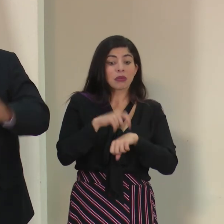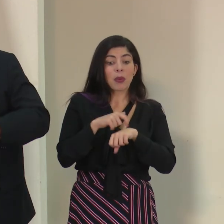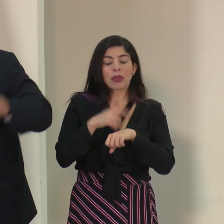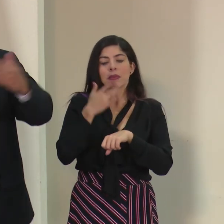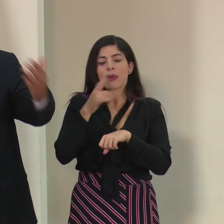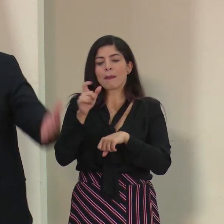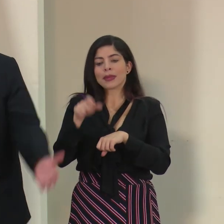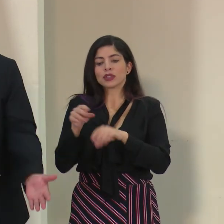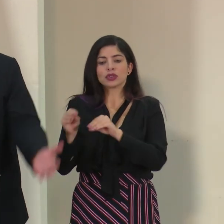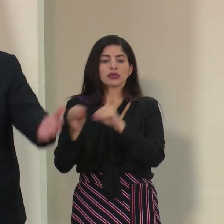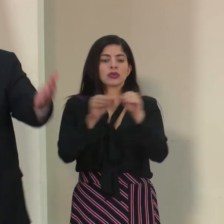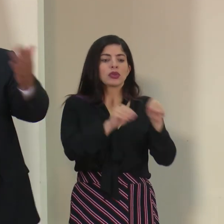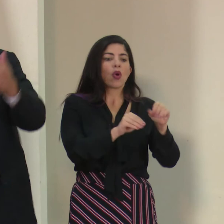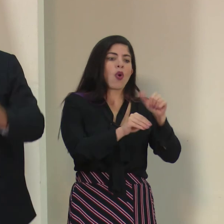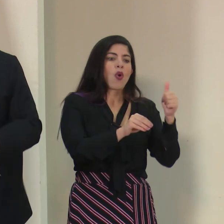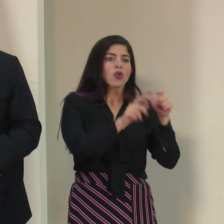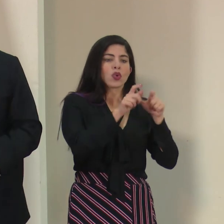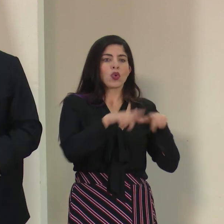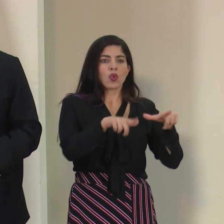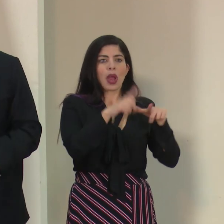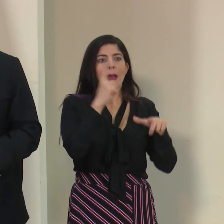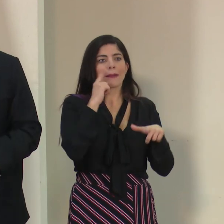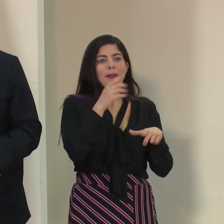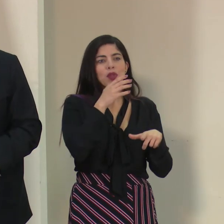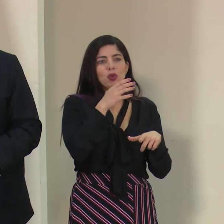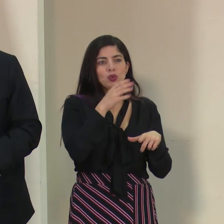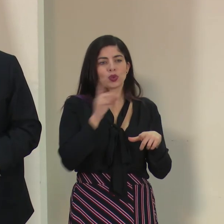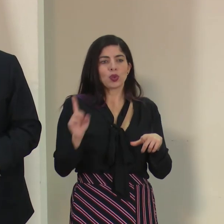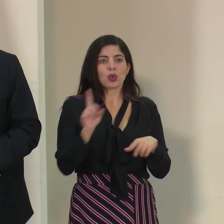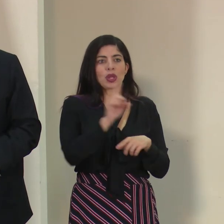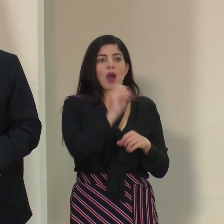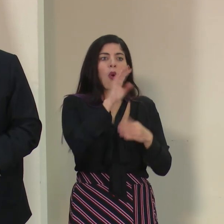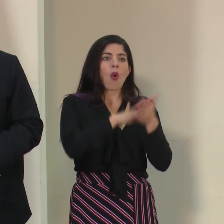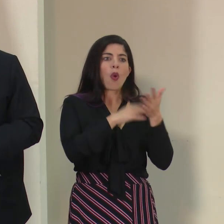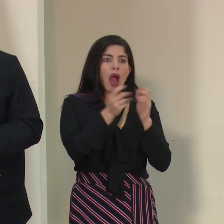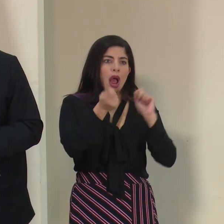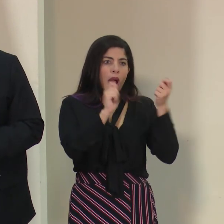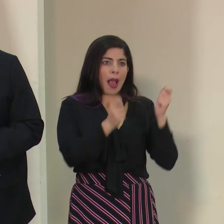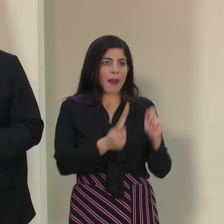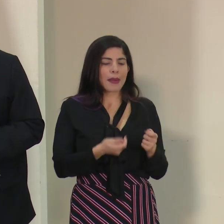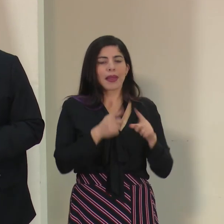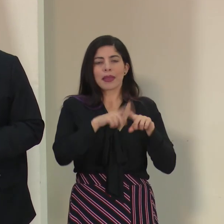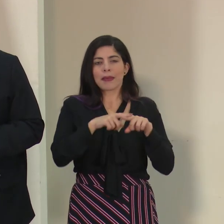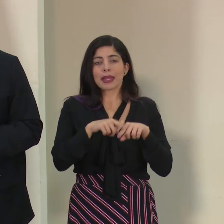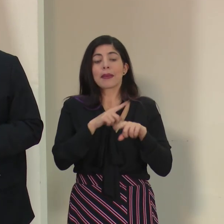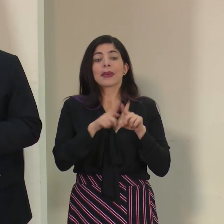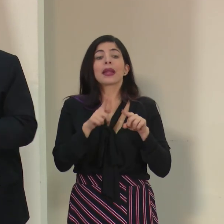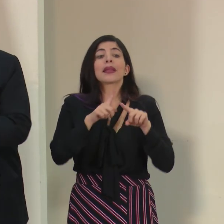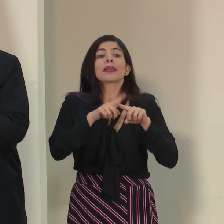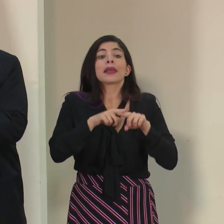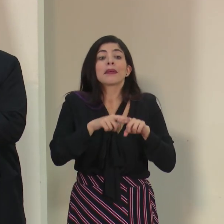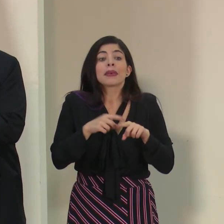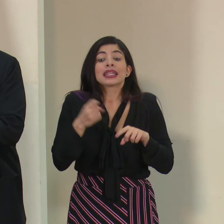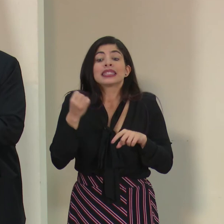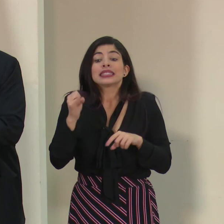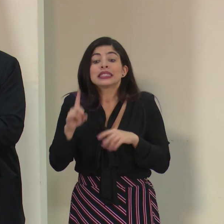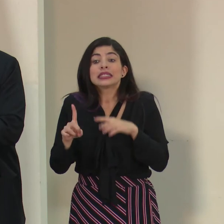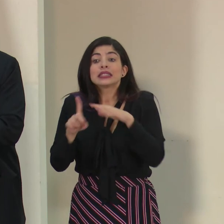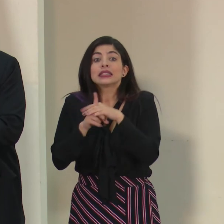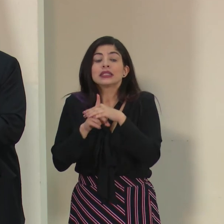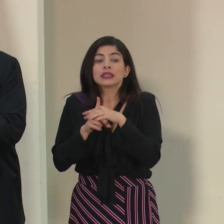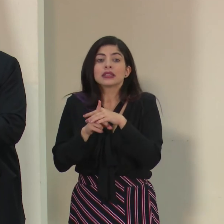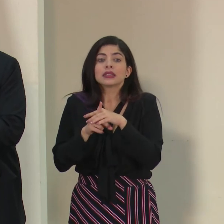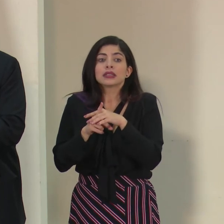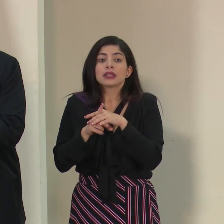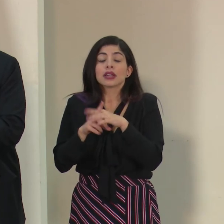decide pasar la consulta a otro sitio o readecuar los horarios. Pero todo eso sería en caso de que se presente algún virus,